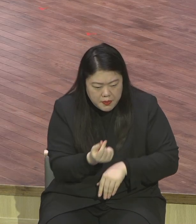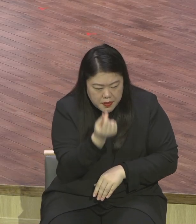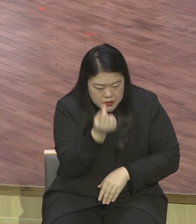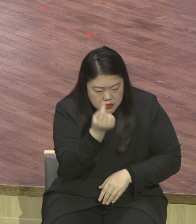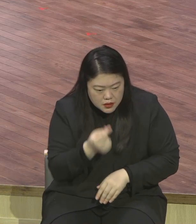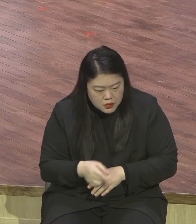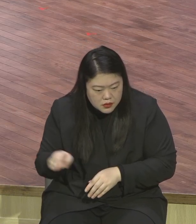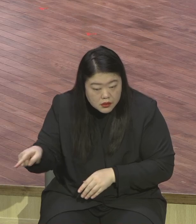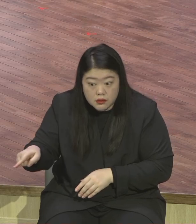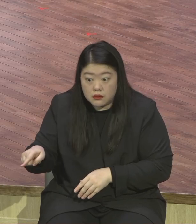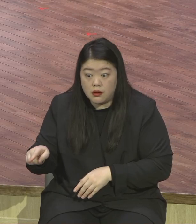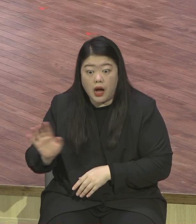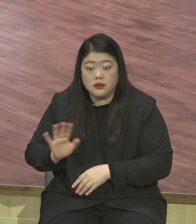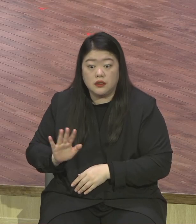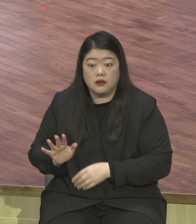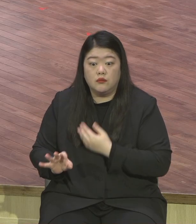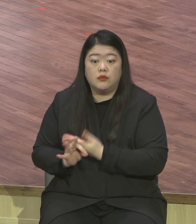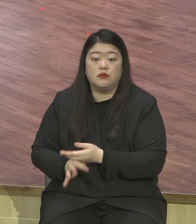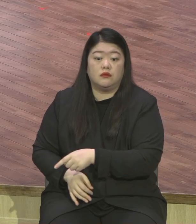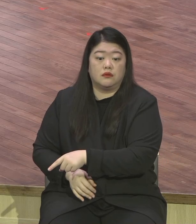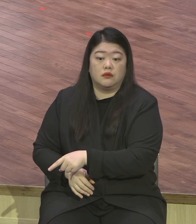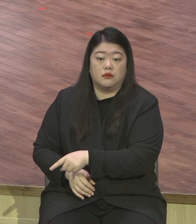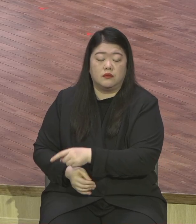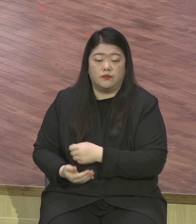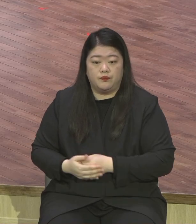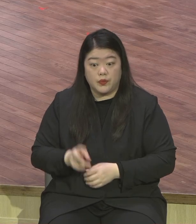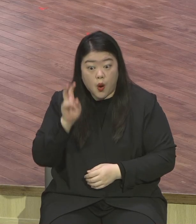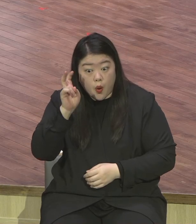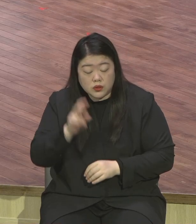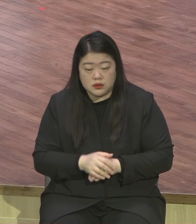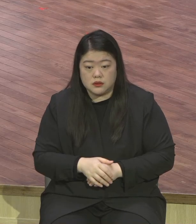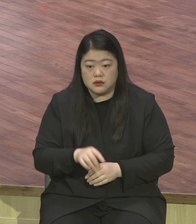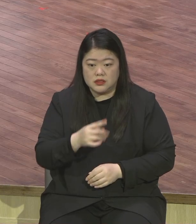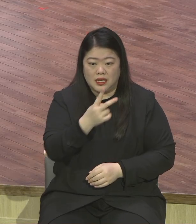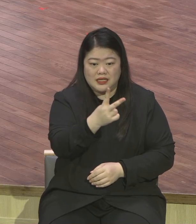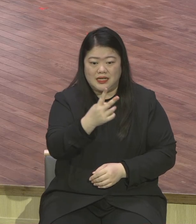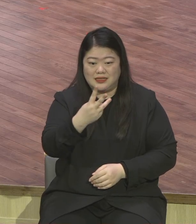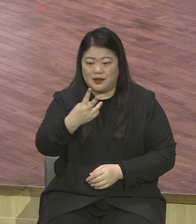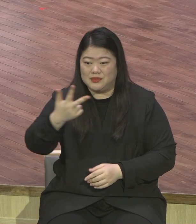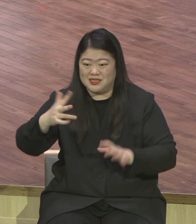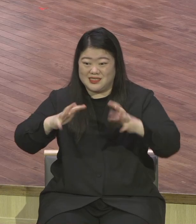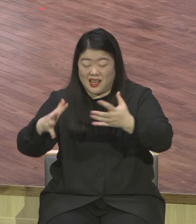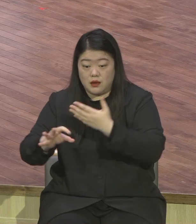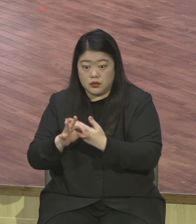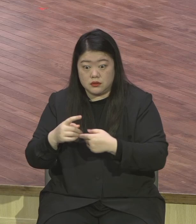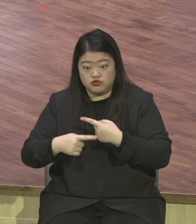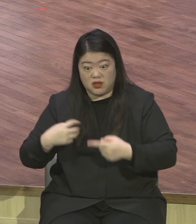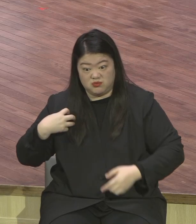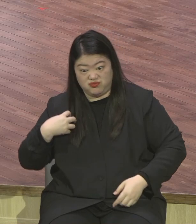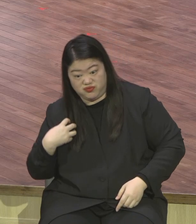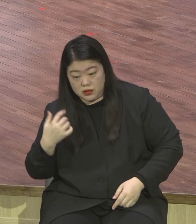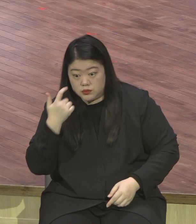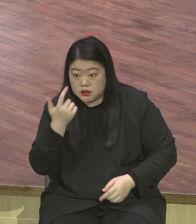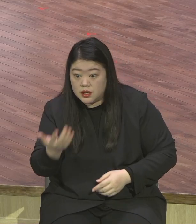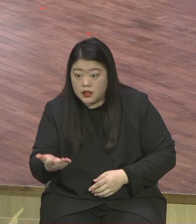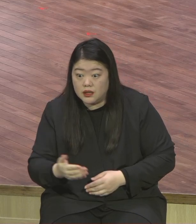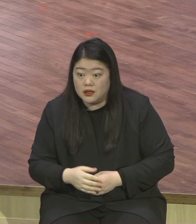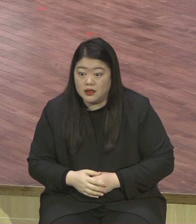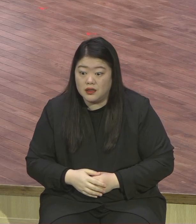이런 말 자체를 아예 들을 때도 없지만 들어도 몰라 또 관심도 없어 가슴에 부딪히지도 안